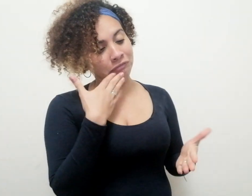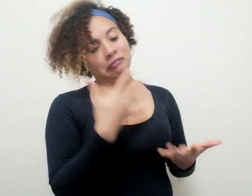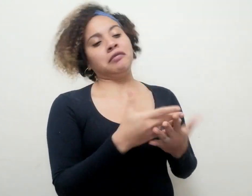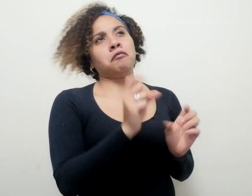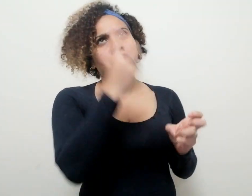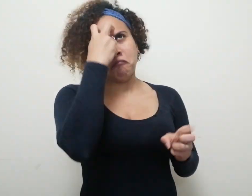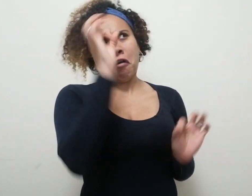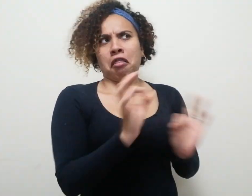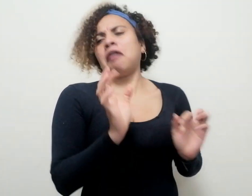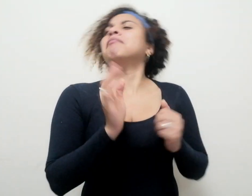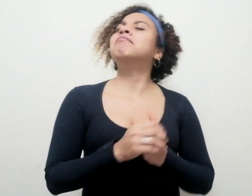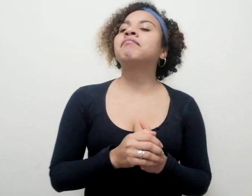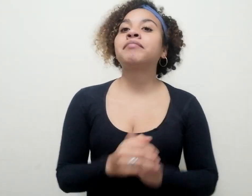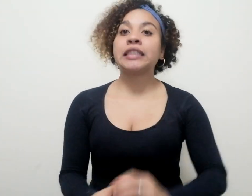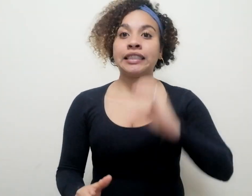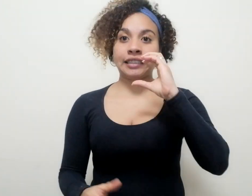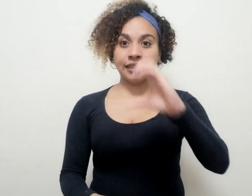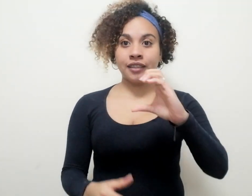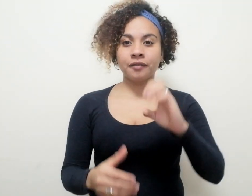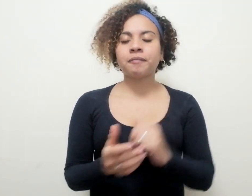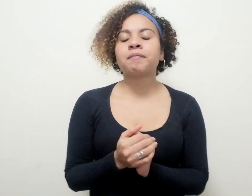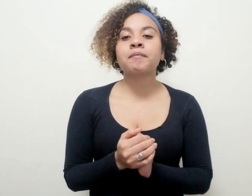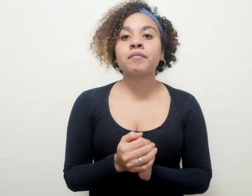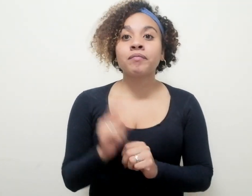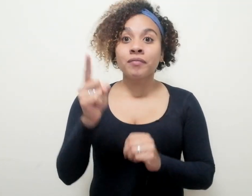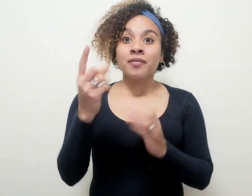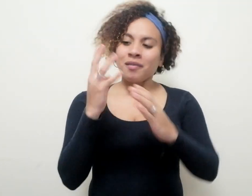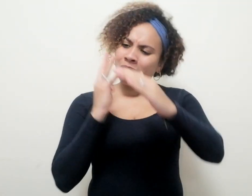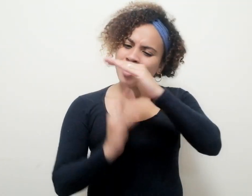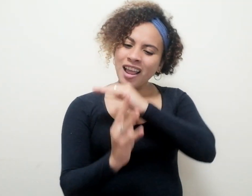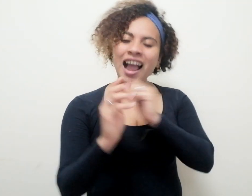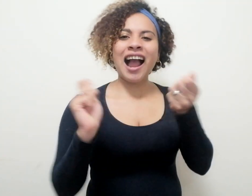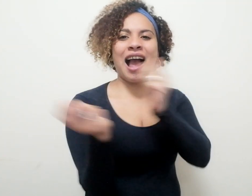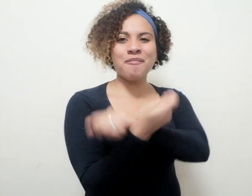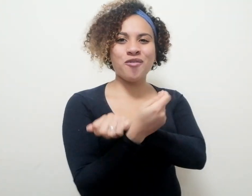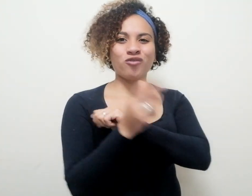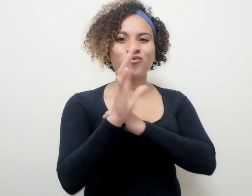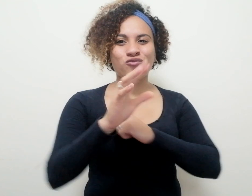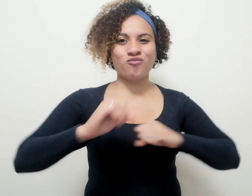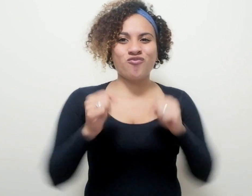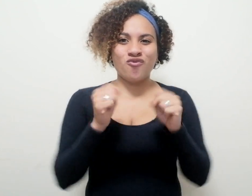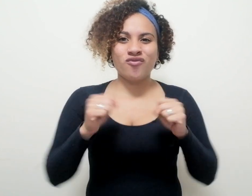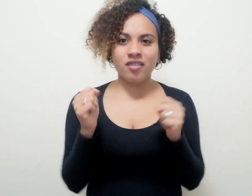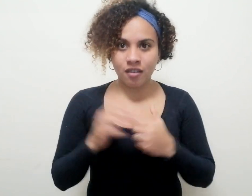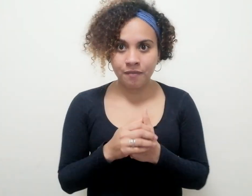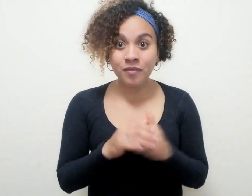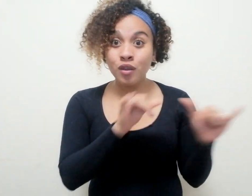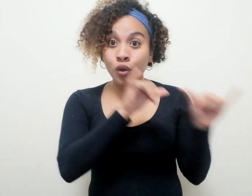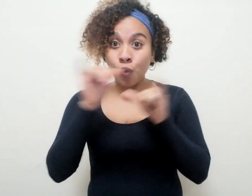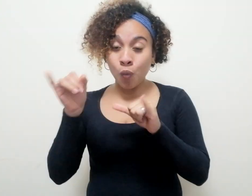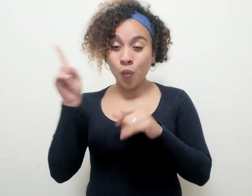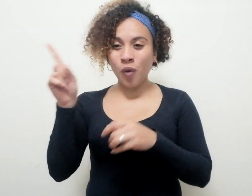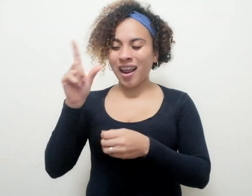C. La migración que cambió Bogotá. Al igual que Lima, una ciudad nacional